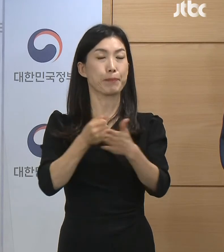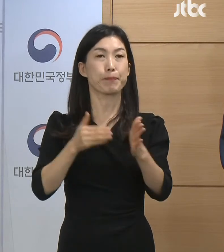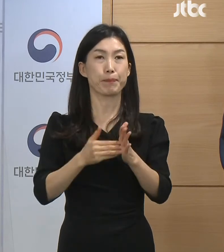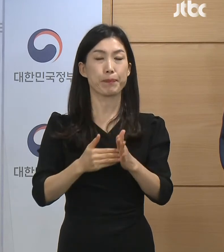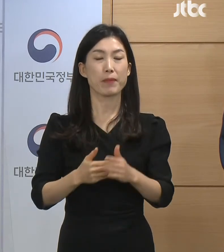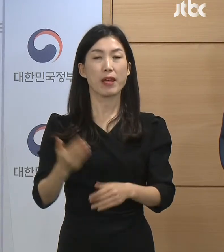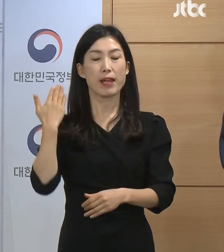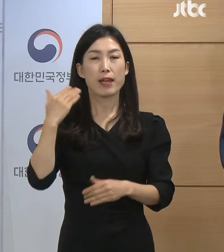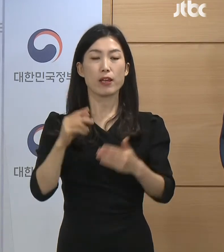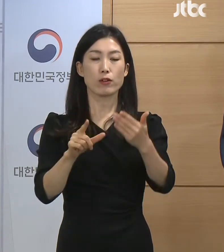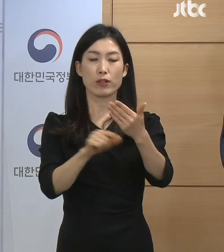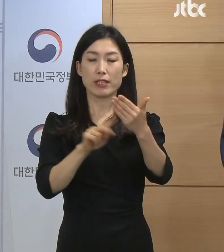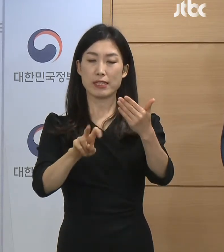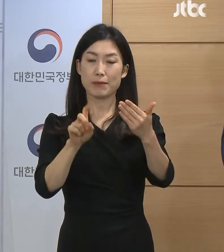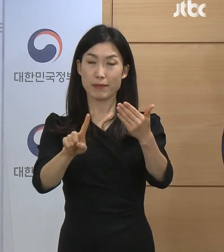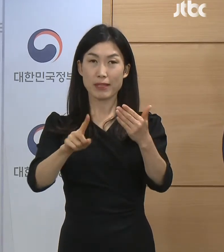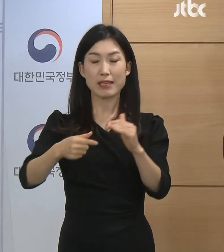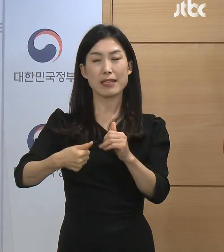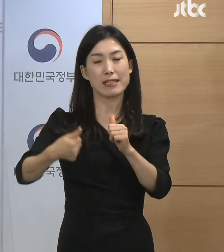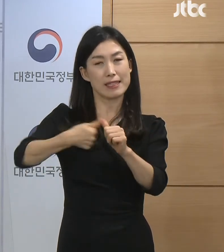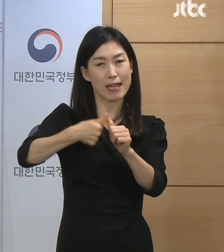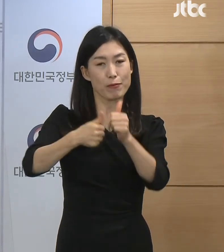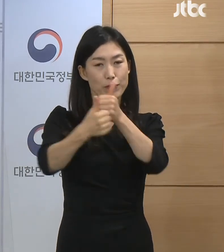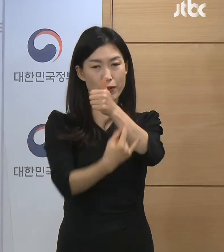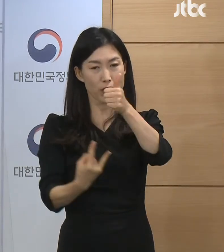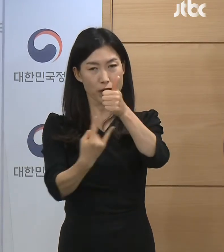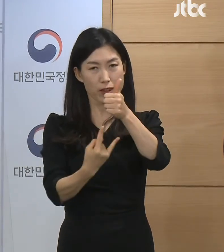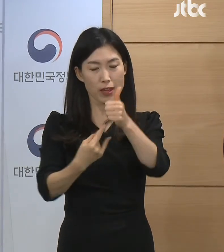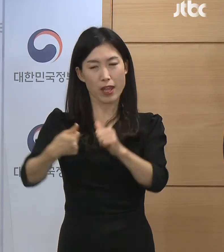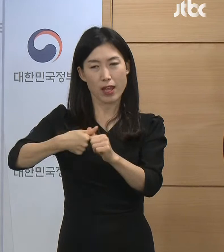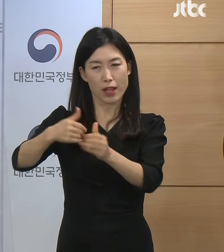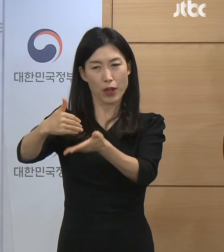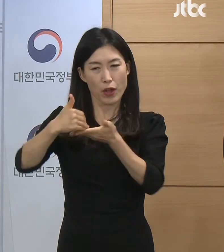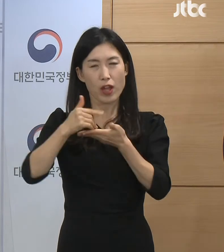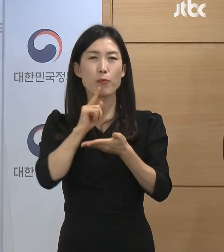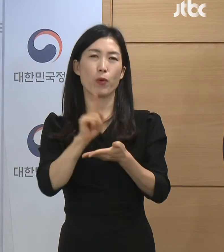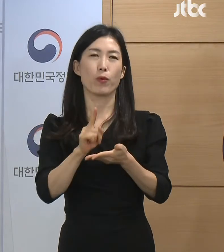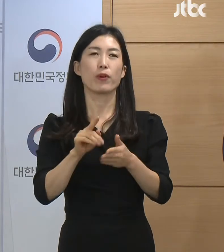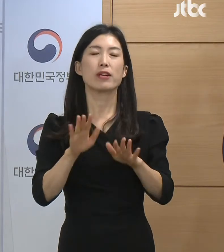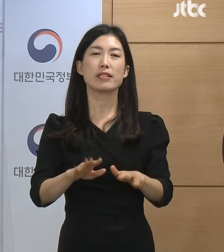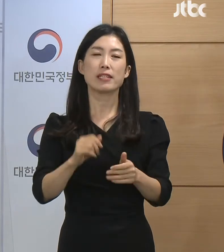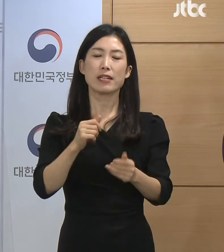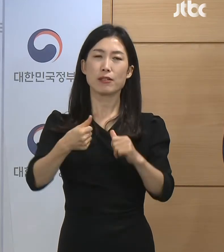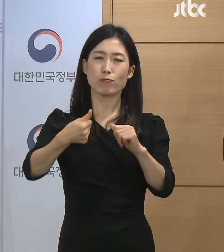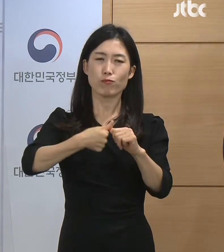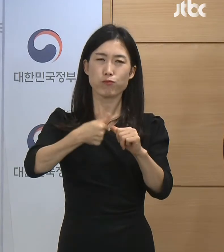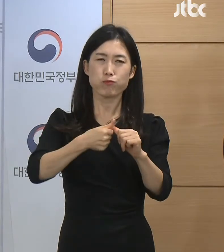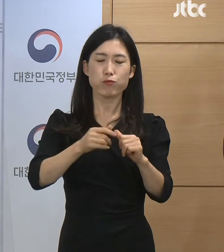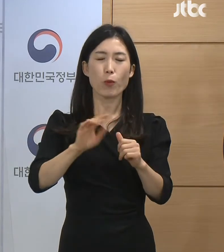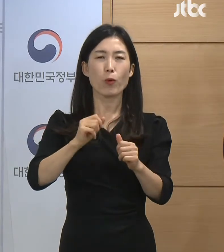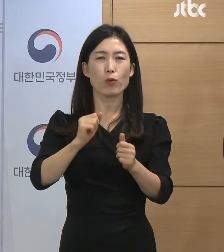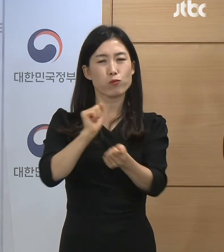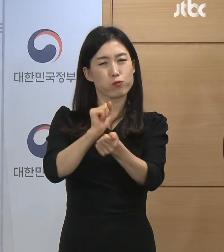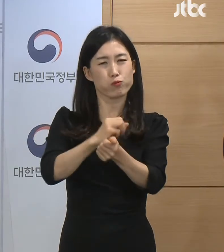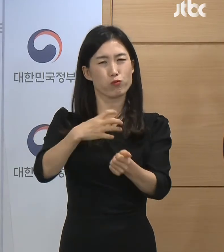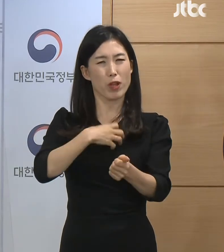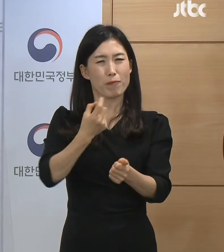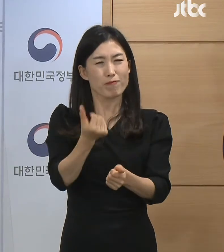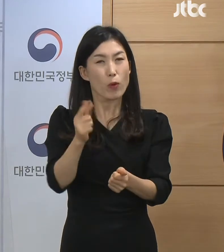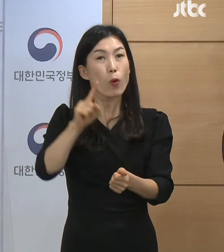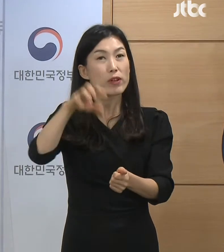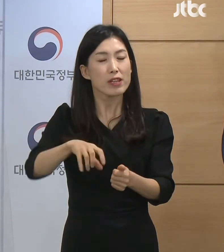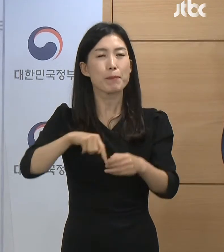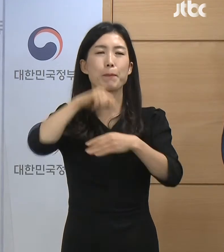국가감염병위기대응자문위원회의 제언에 따라 감염 위험이 낮은 실외 마스크 착용 의무를